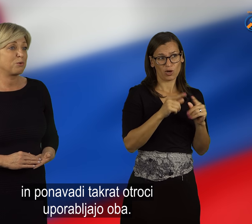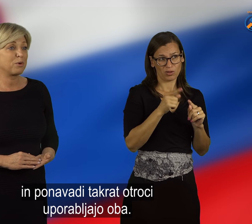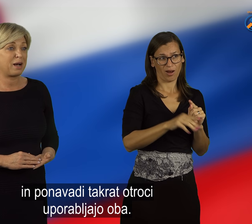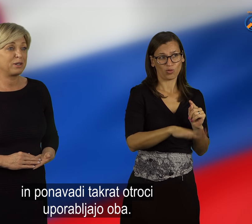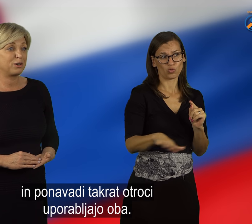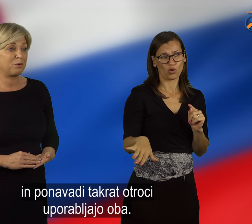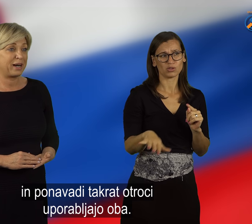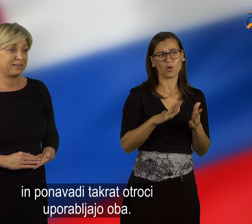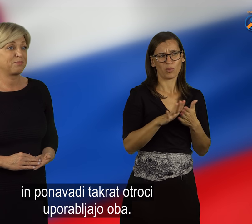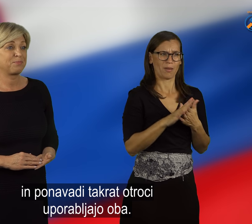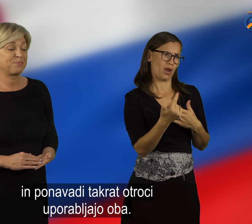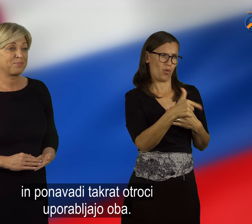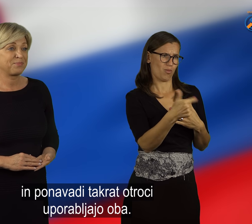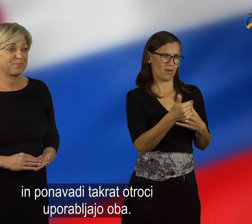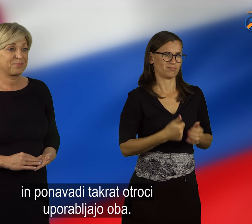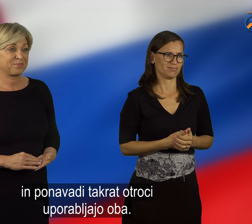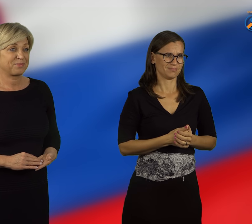otroci uporabljajo oba.